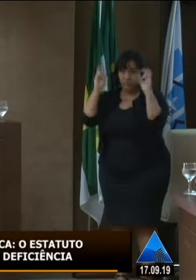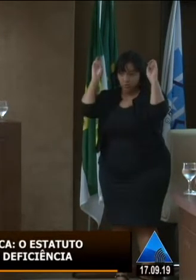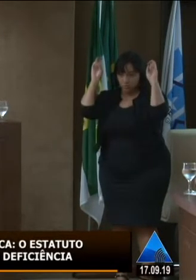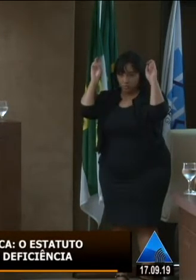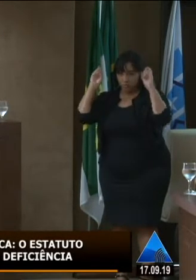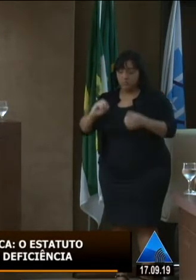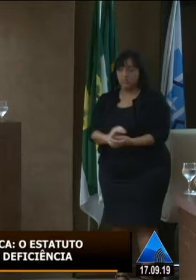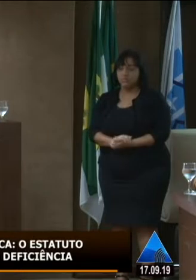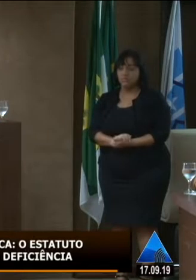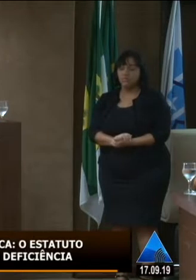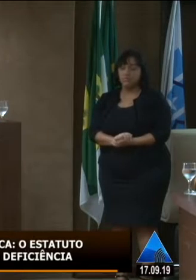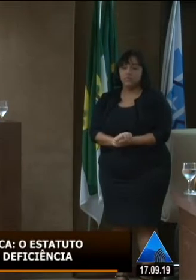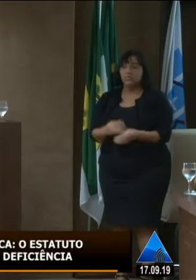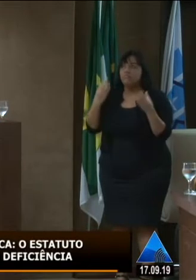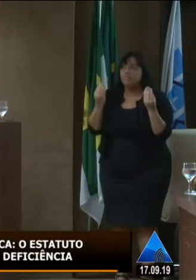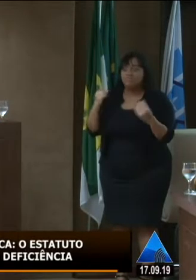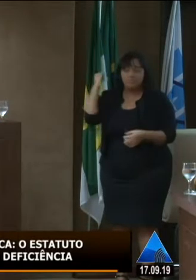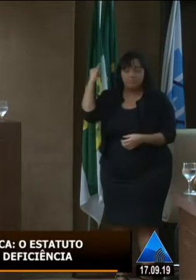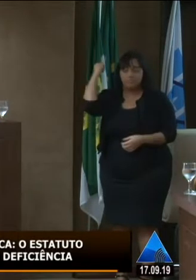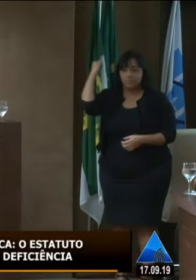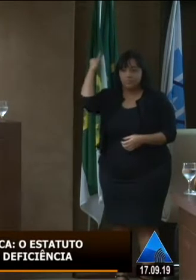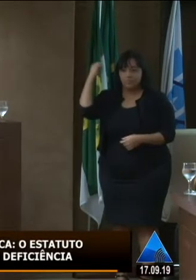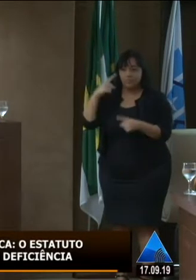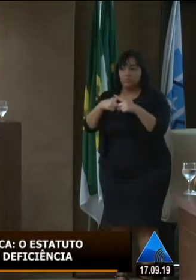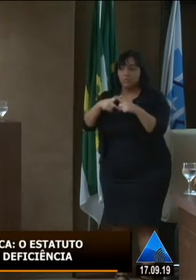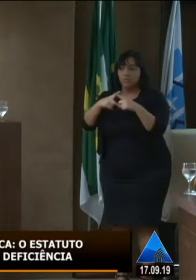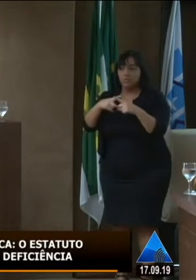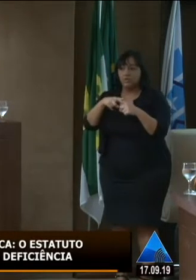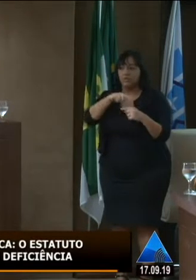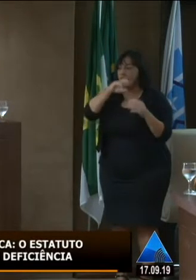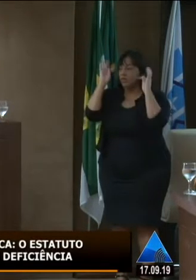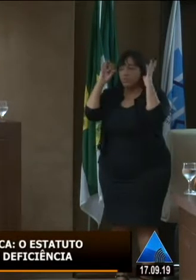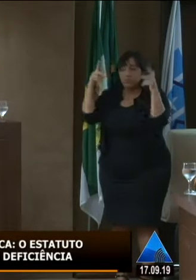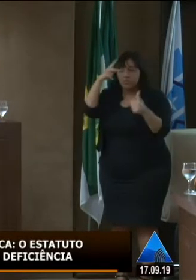tema é muito importante, porque todos nós aqui,